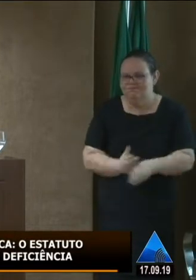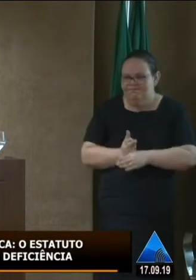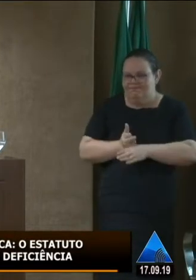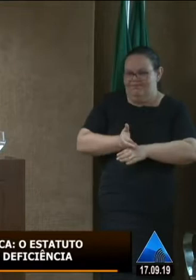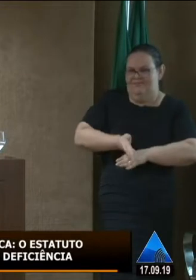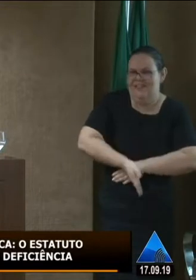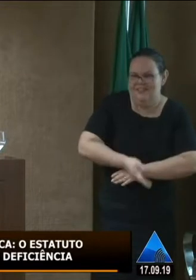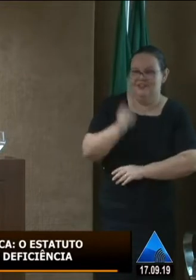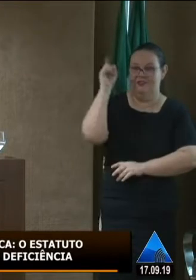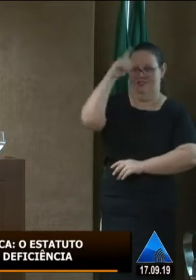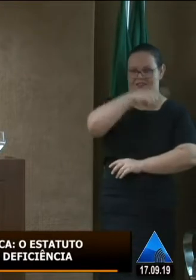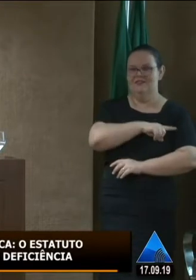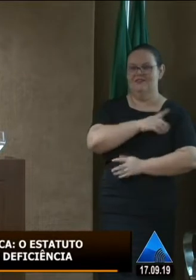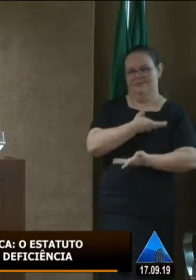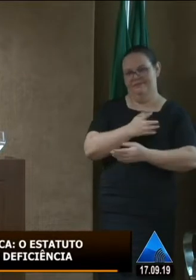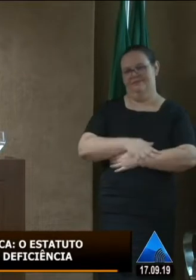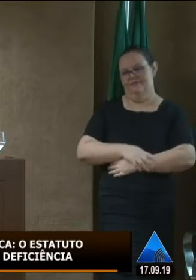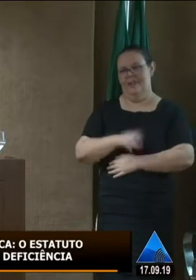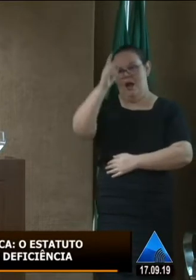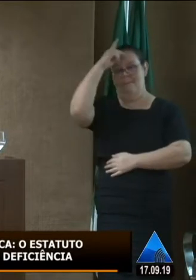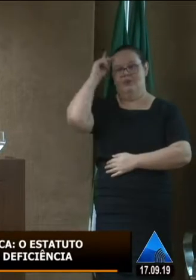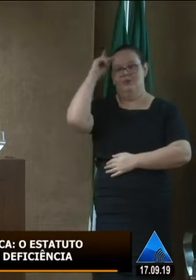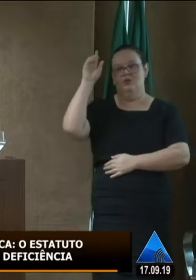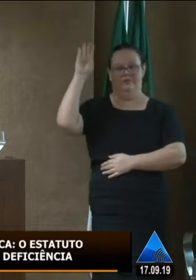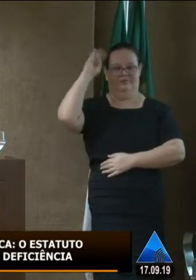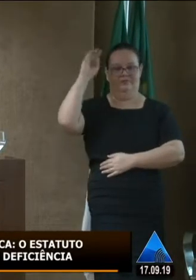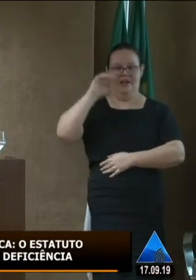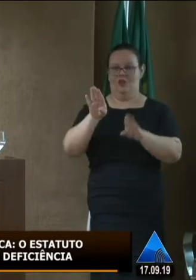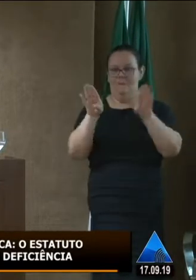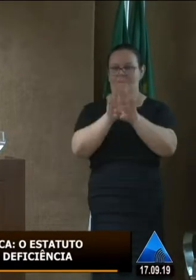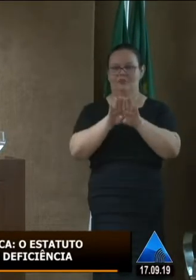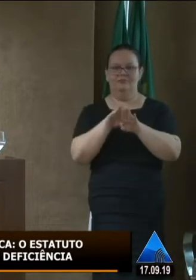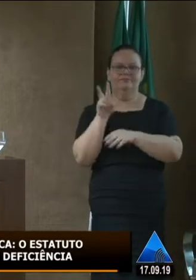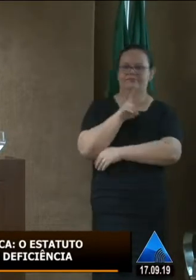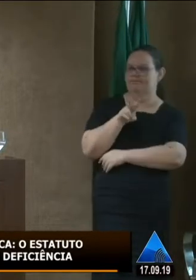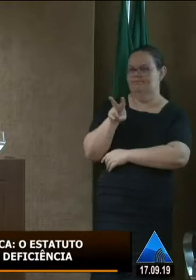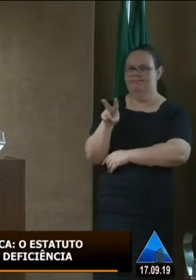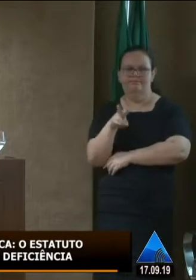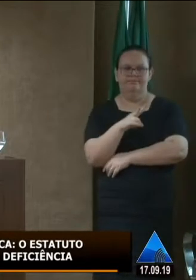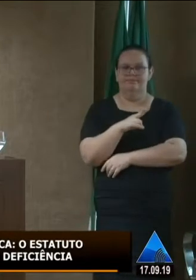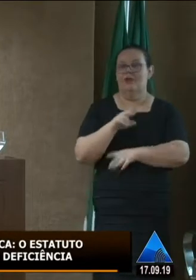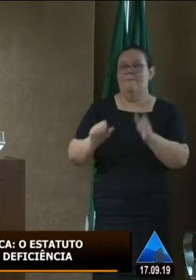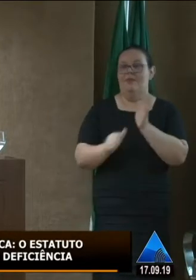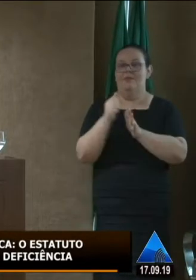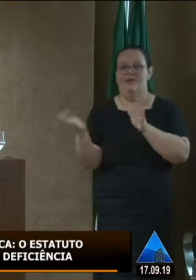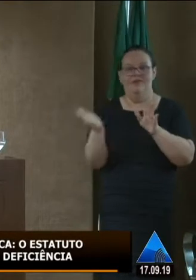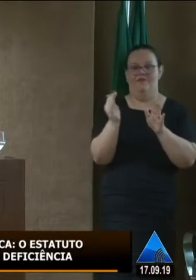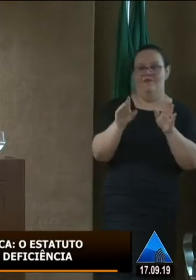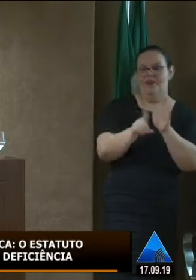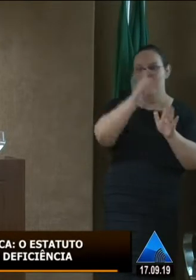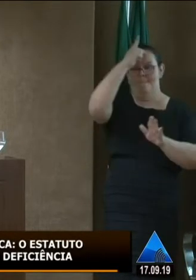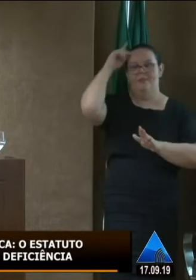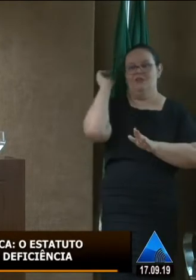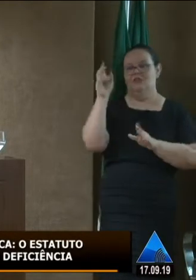qualquer pessoa ele já está dando prioridade a outro que está ali andando com suas próprias pernas como se aquela